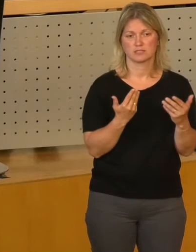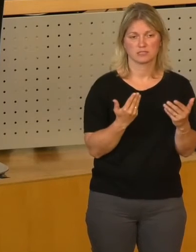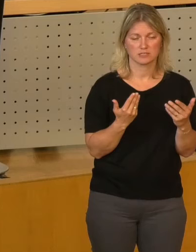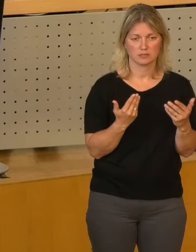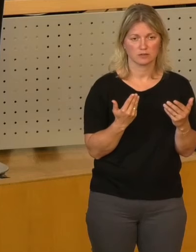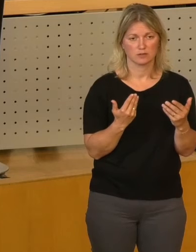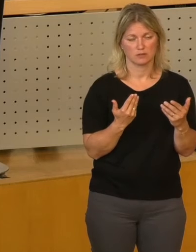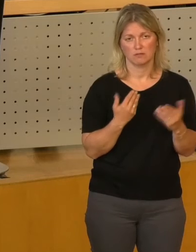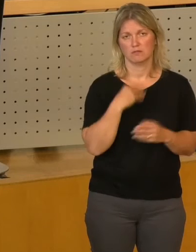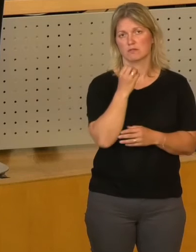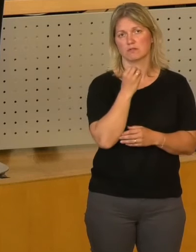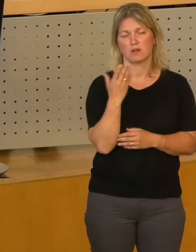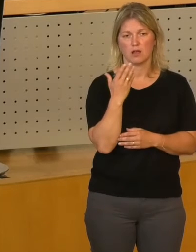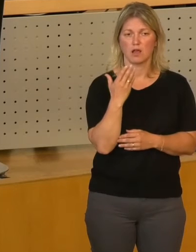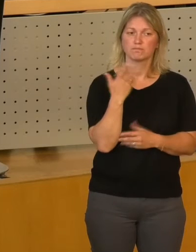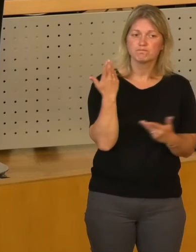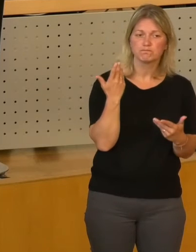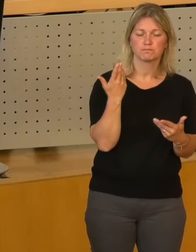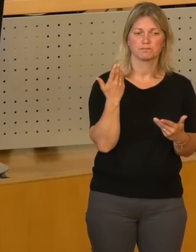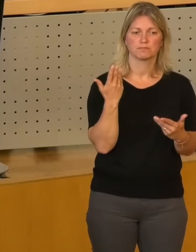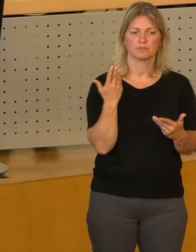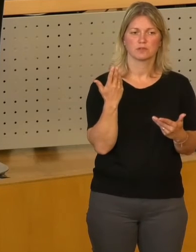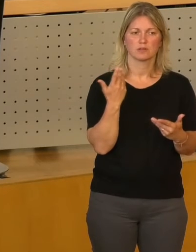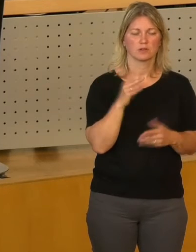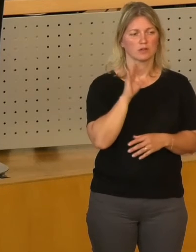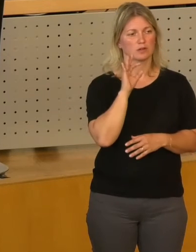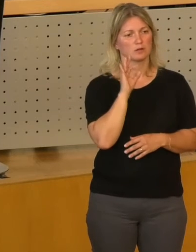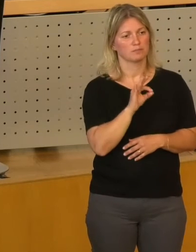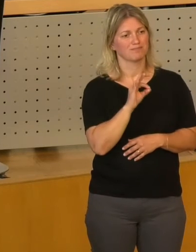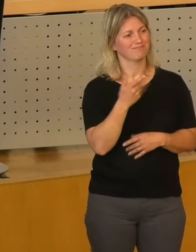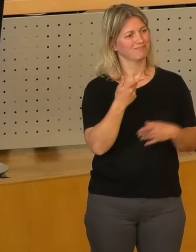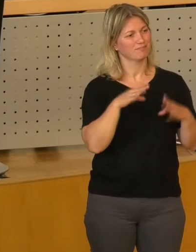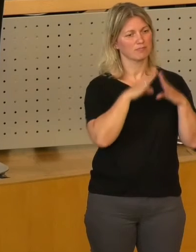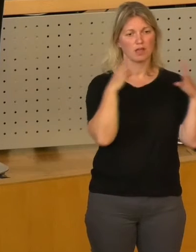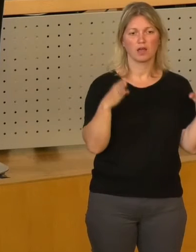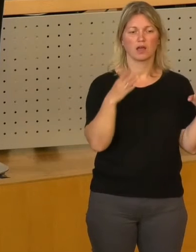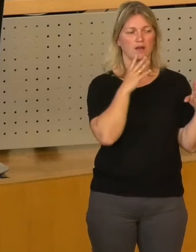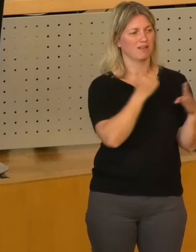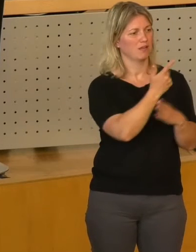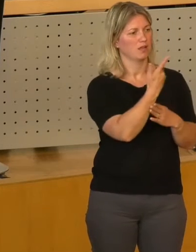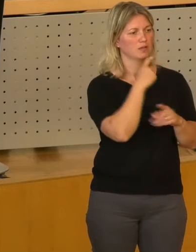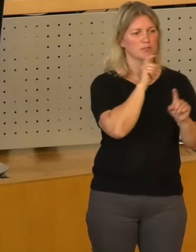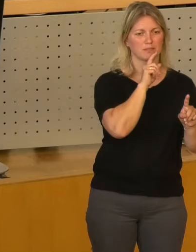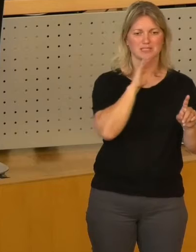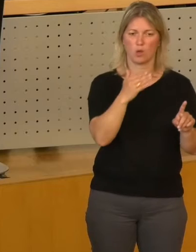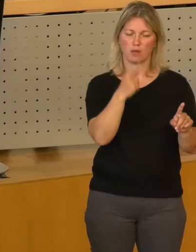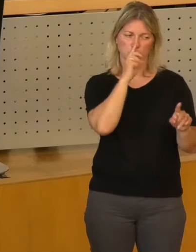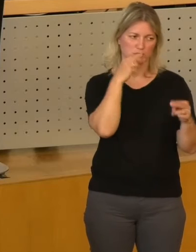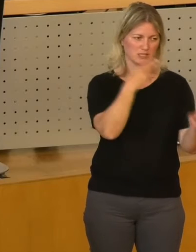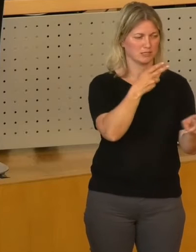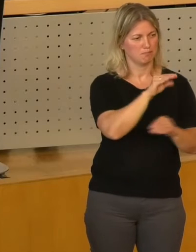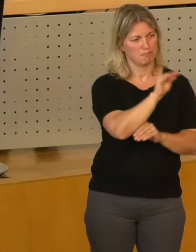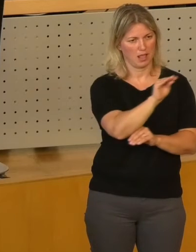ab und zu mal auch wieder eine gewisse Notwendigkeit, gewisse Kreise dieses Hauses zu belehren, dass eine